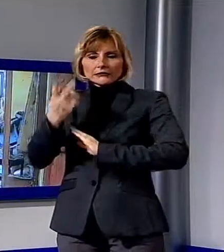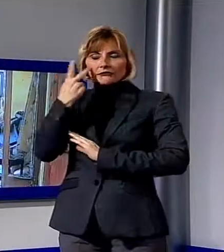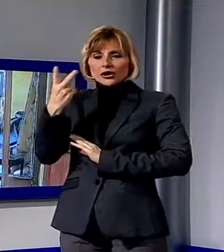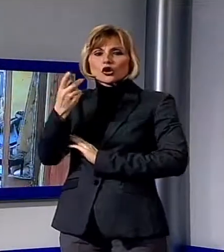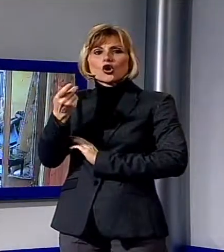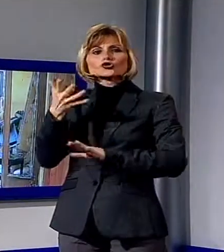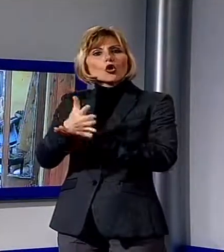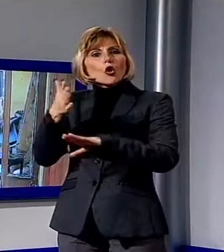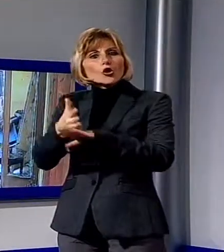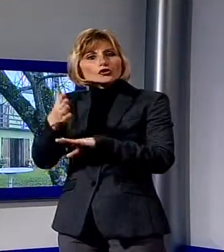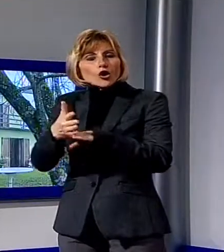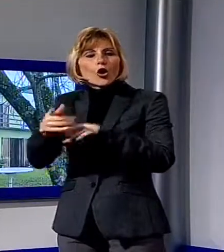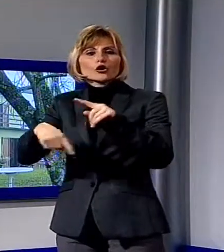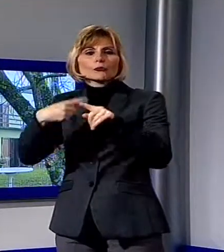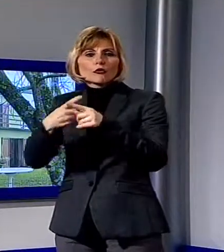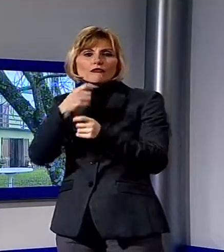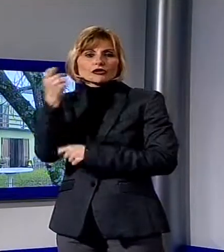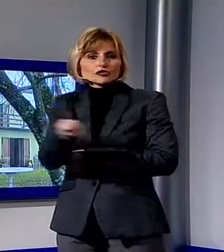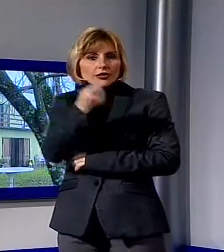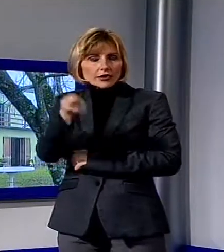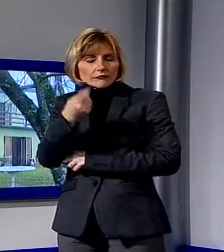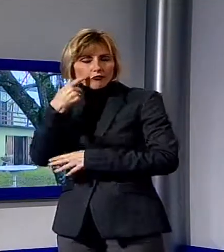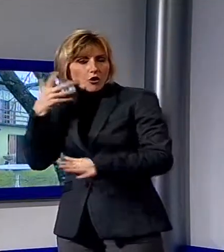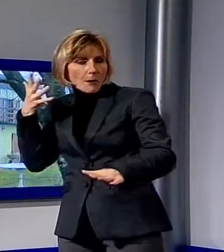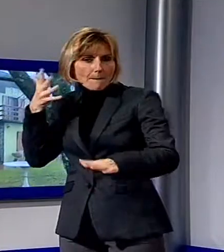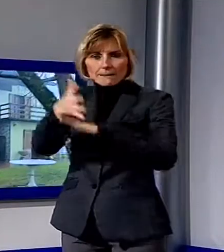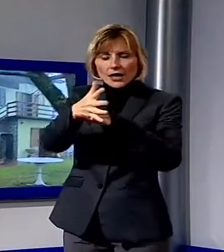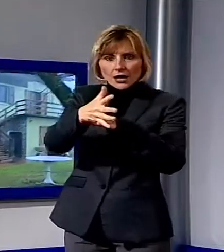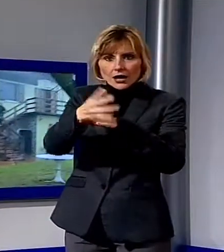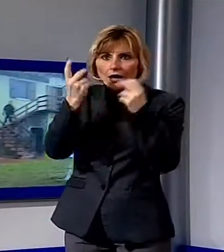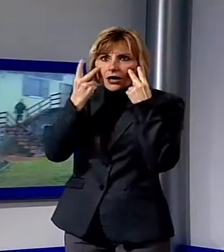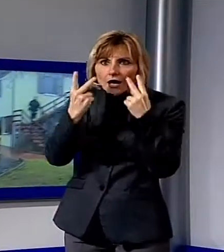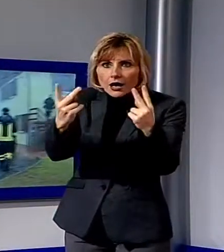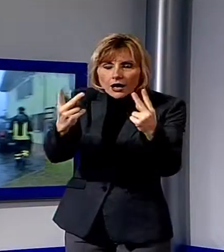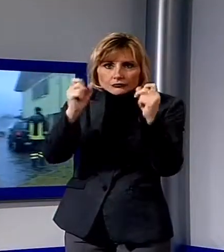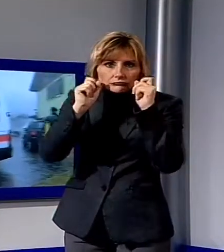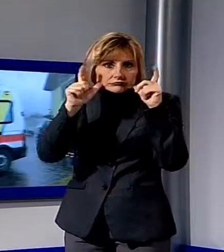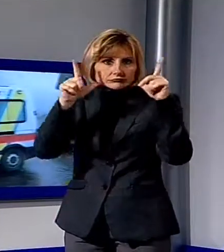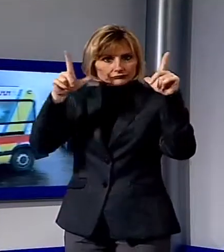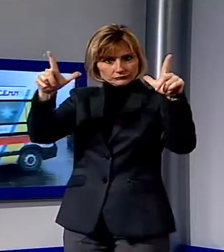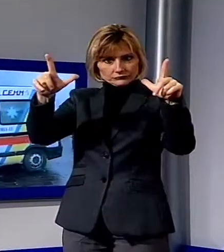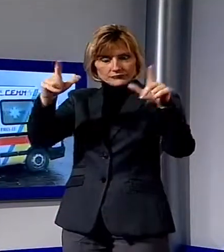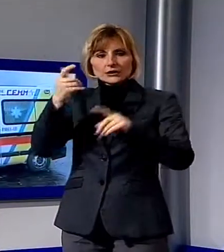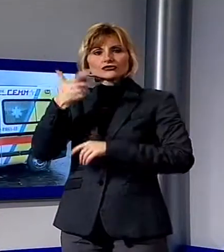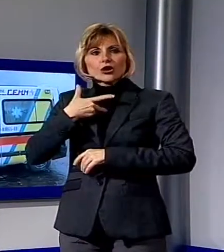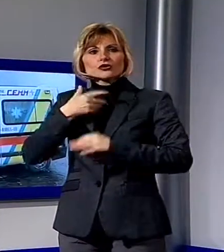soccorritori e ai vigili del fuoco accorsi ad una villetta di Bugliano nel comune di Barga dove si è verificata un'esplosione